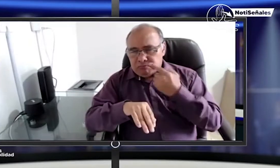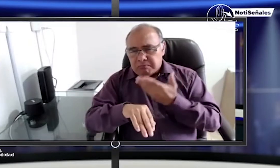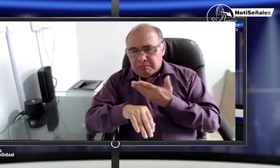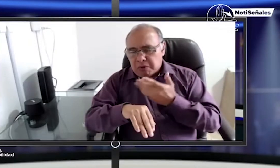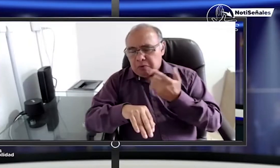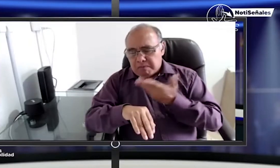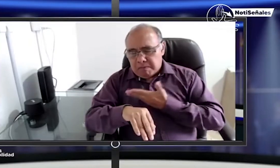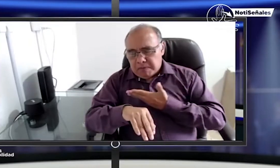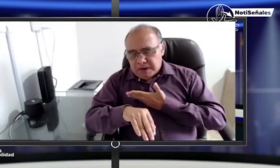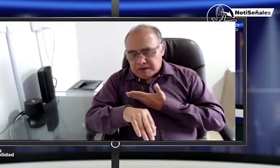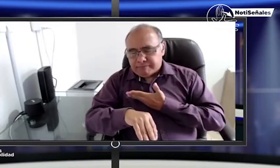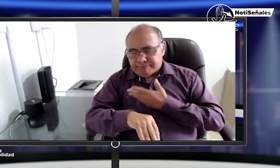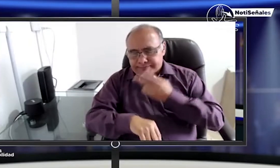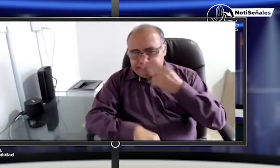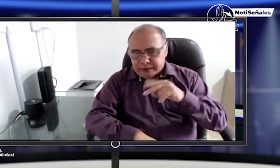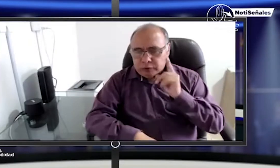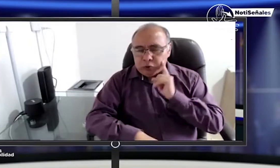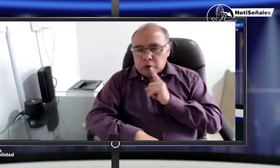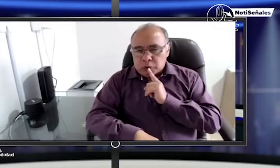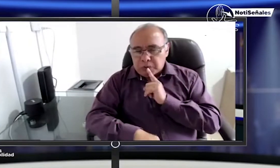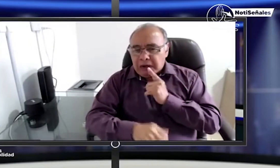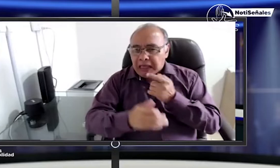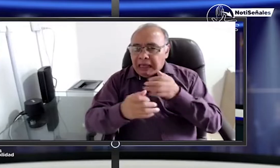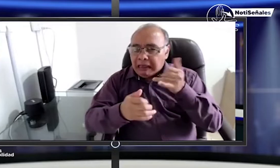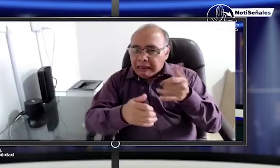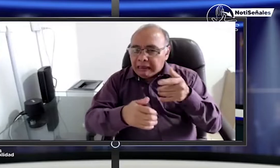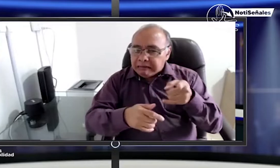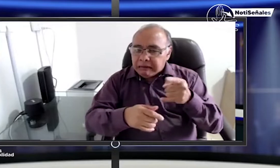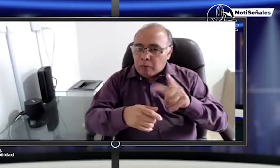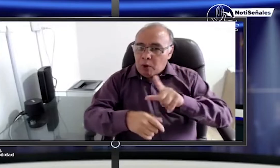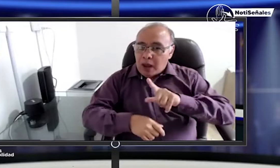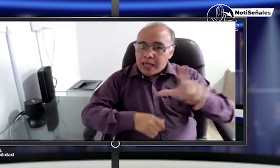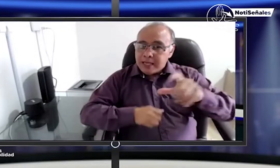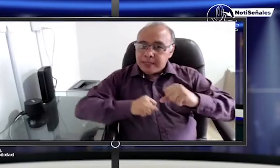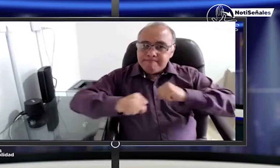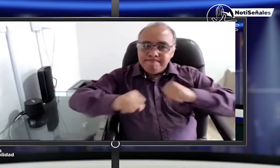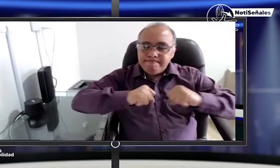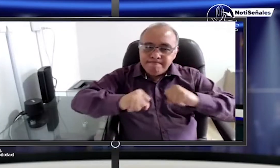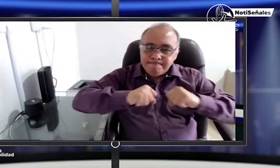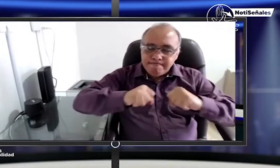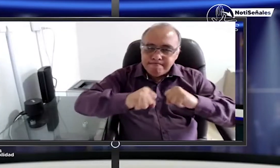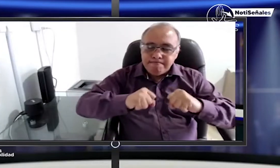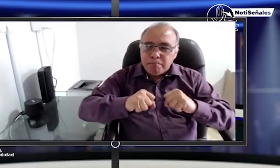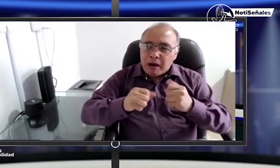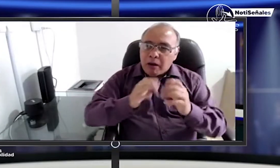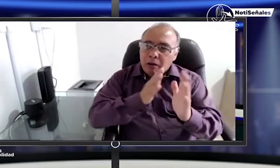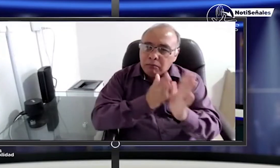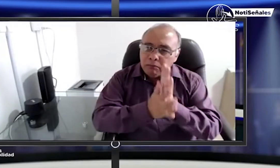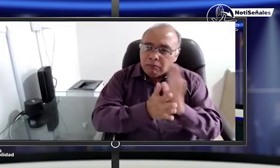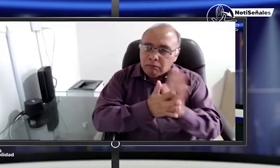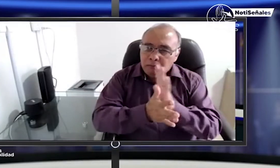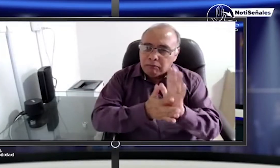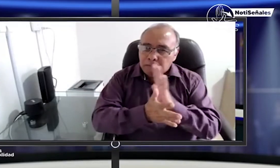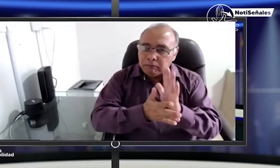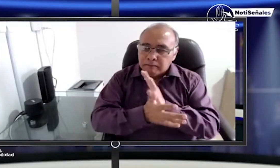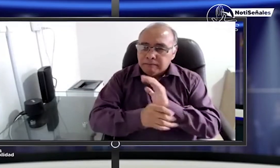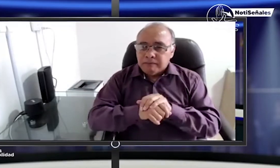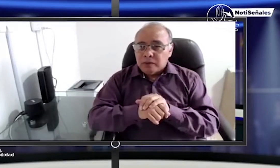demasía. Es por eso que hemos invitado a la presidenta de la Asociación de Padres de Familia de esta